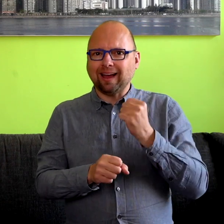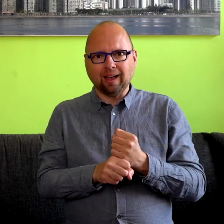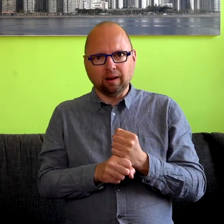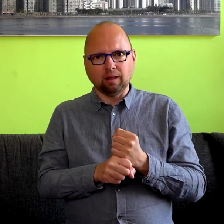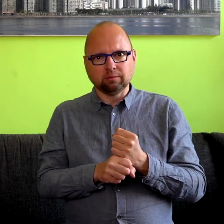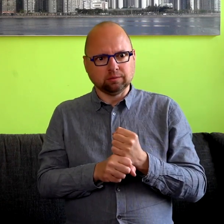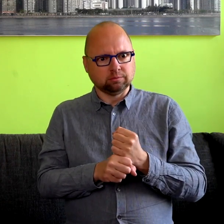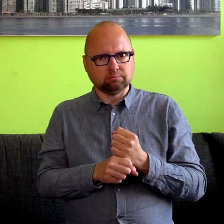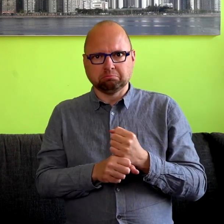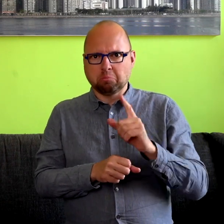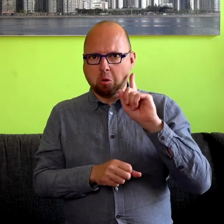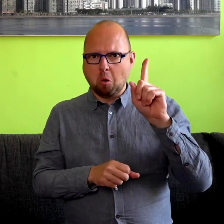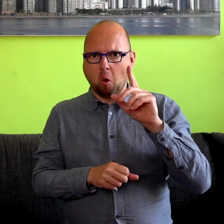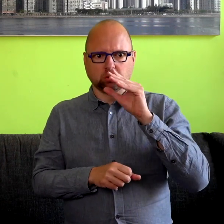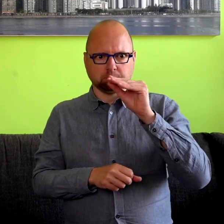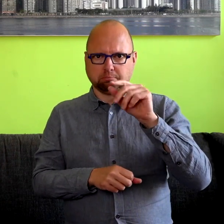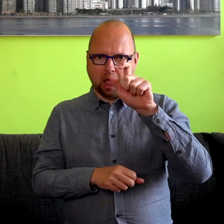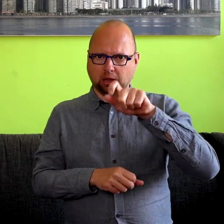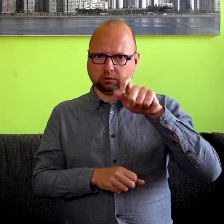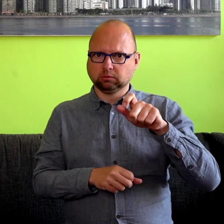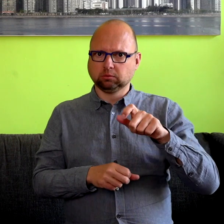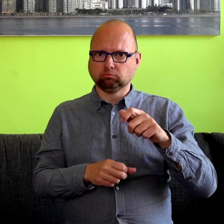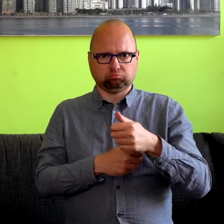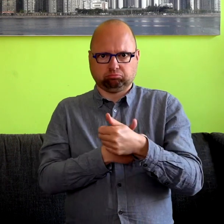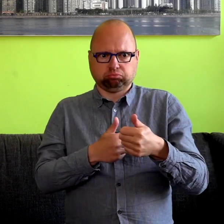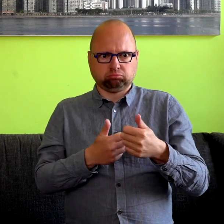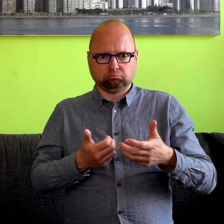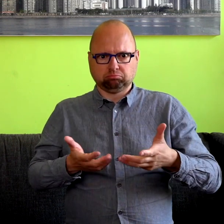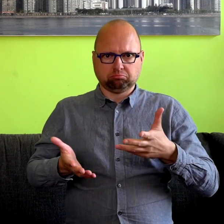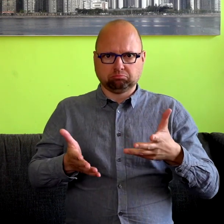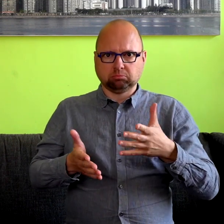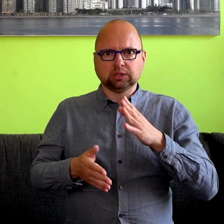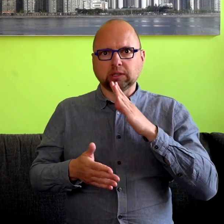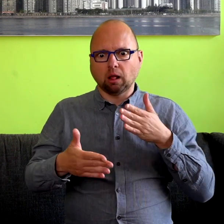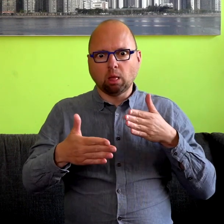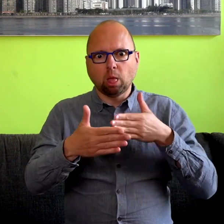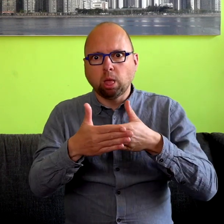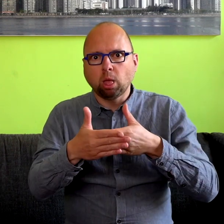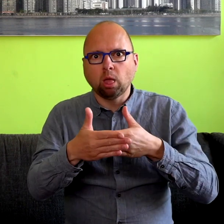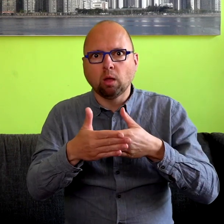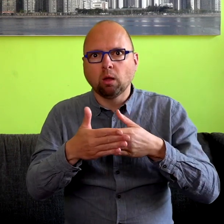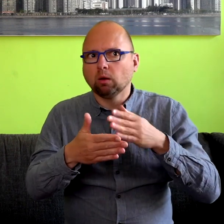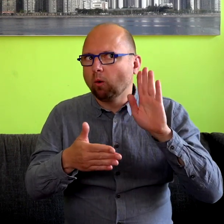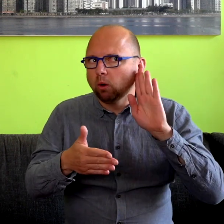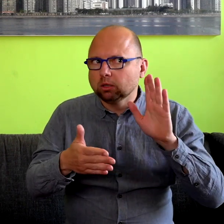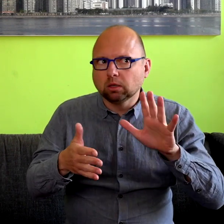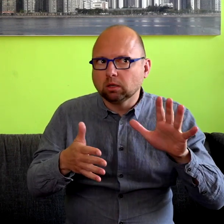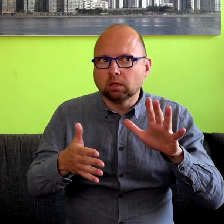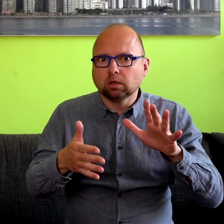We zijn er eigenlijk heel goed in. In situaties waarin ons gehoor ons in de steek laat, gaan we vanzelf iets visueler